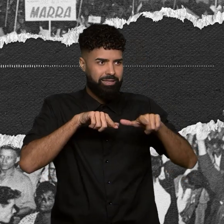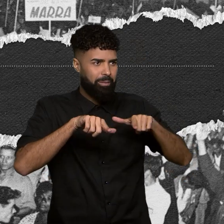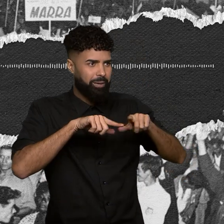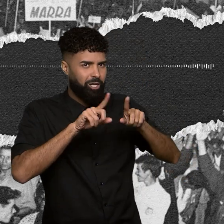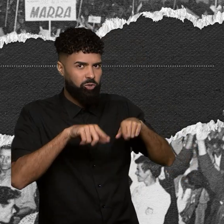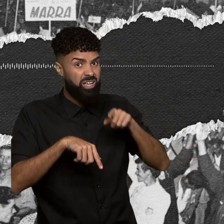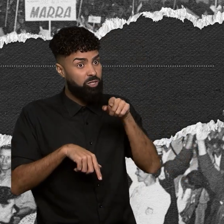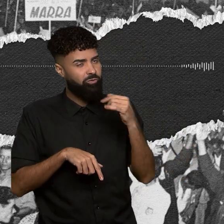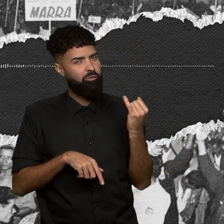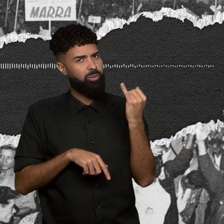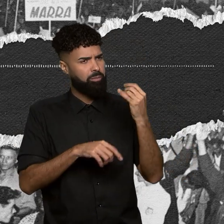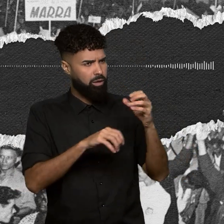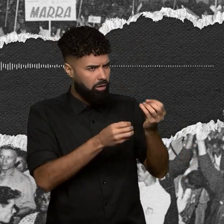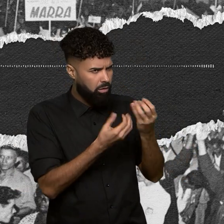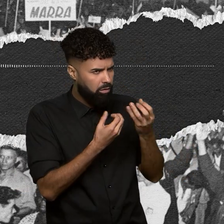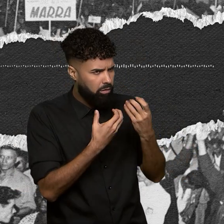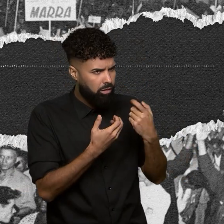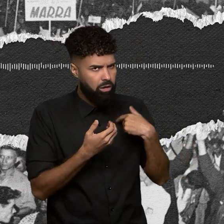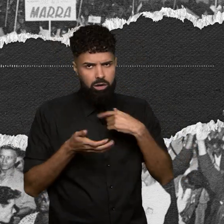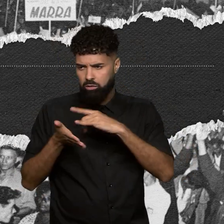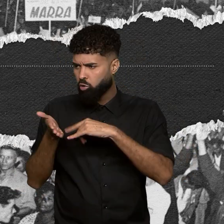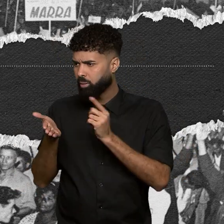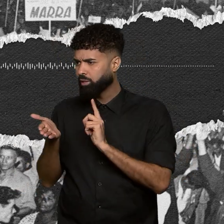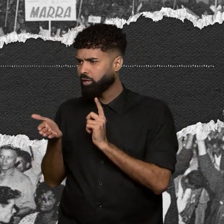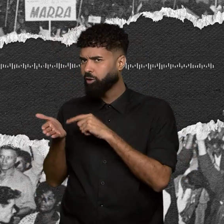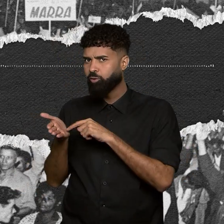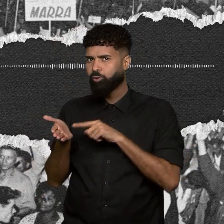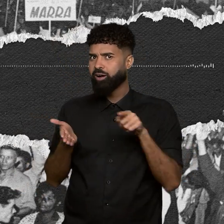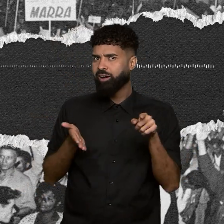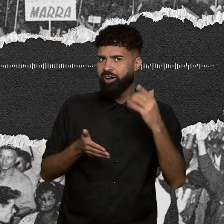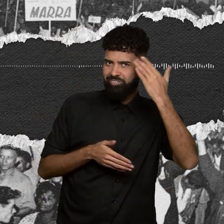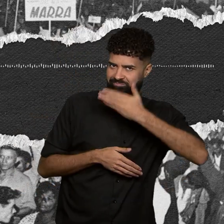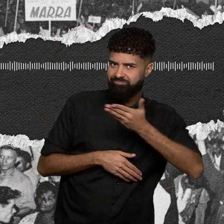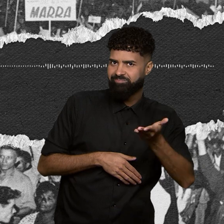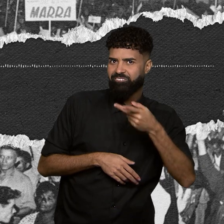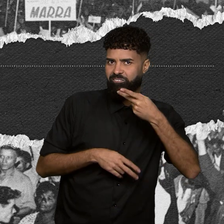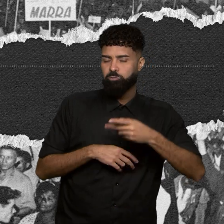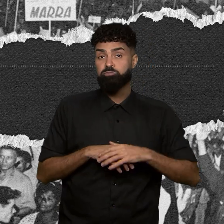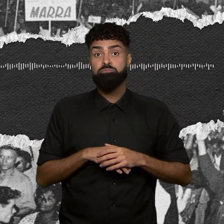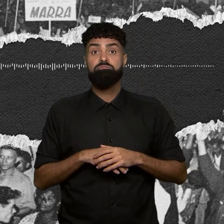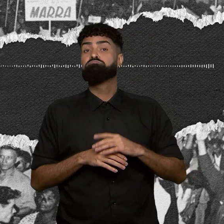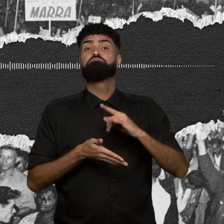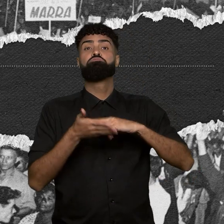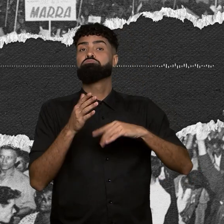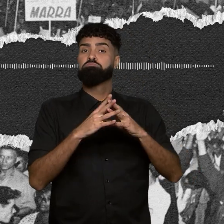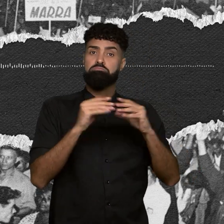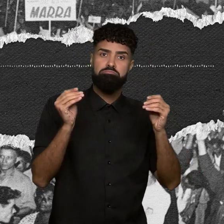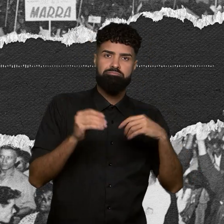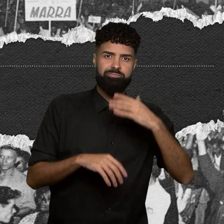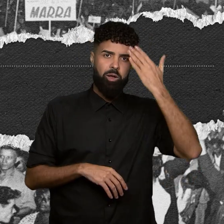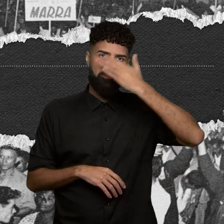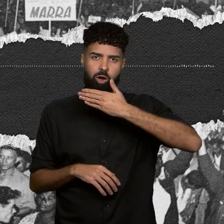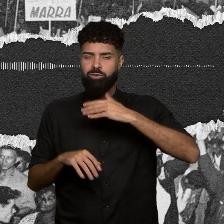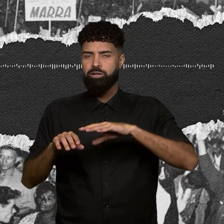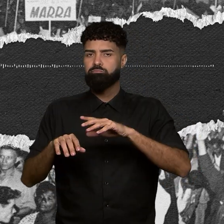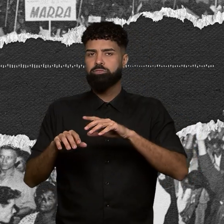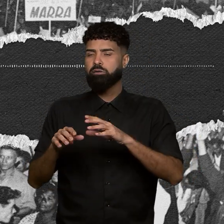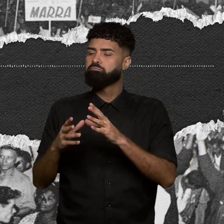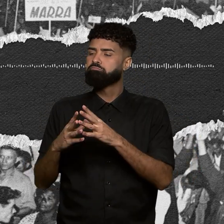porque algumas coisas também não estariam documentadas. Documentos que desapareceram, provas que sumiram. Os moradores da Vila